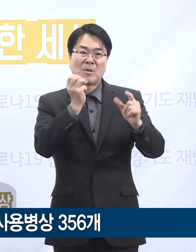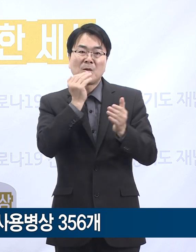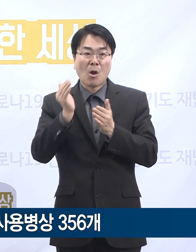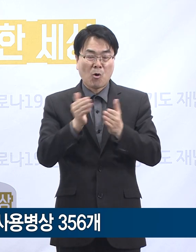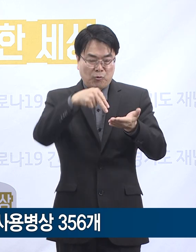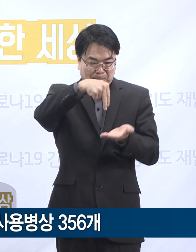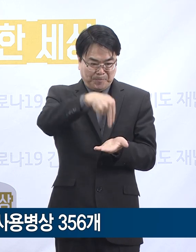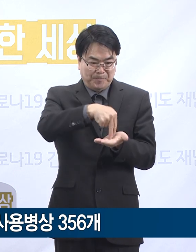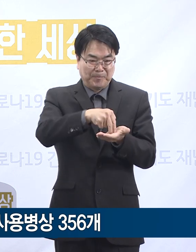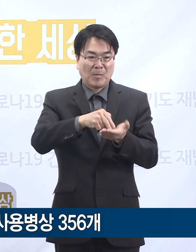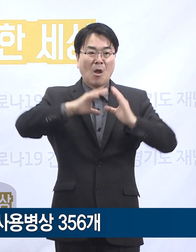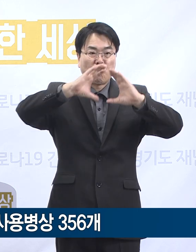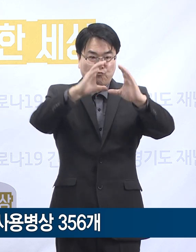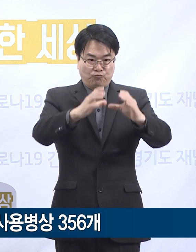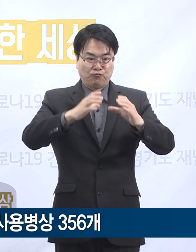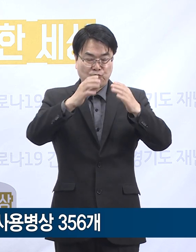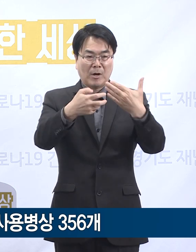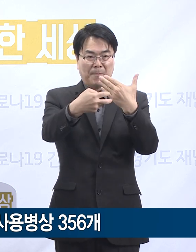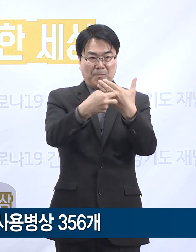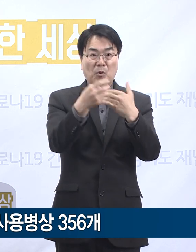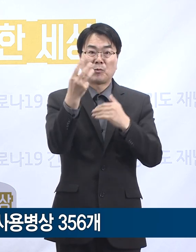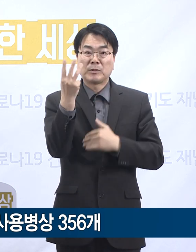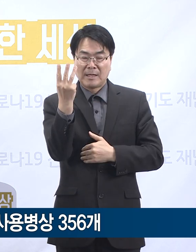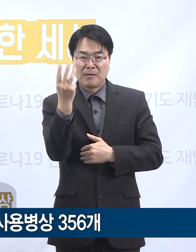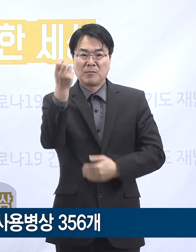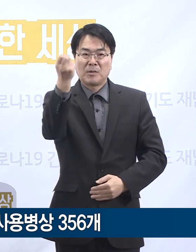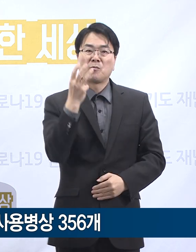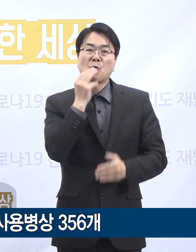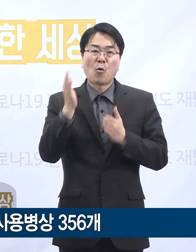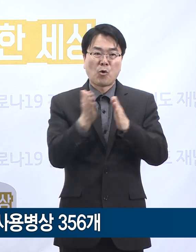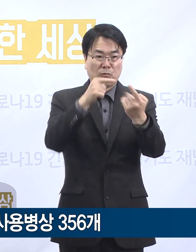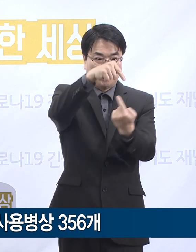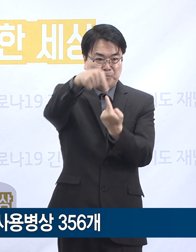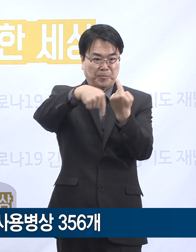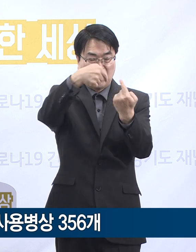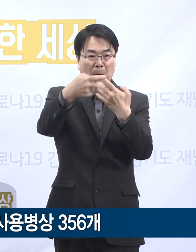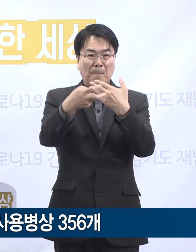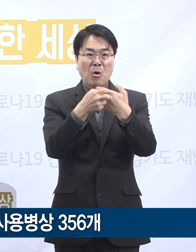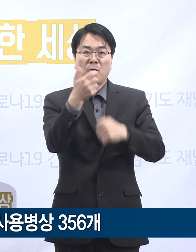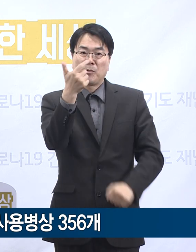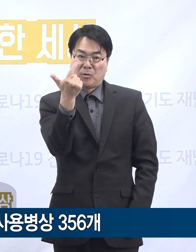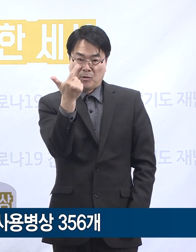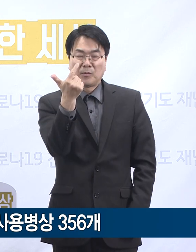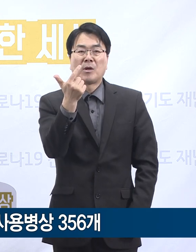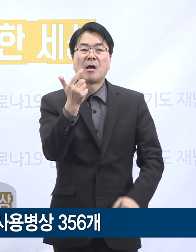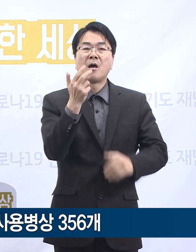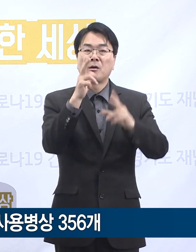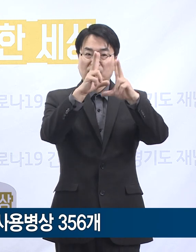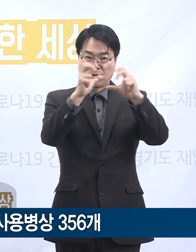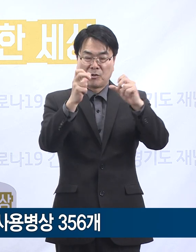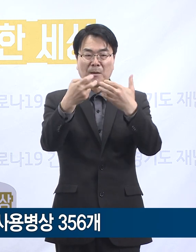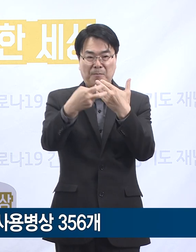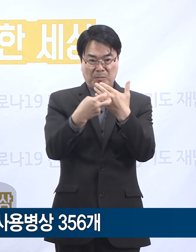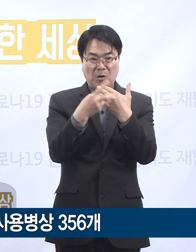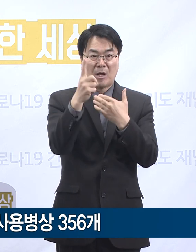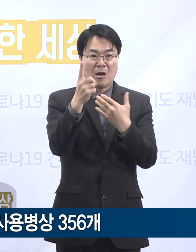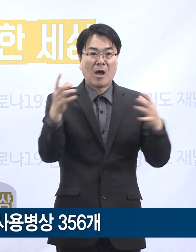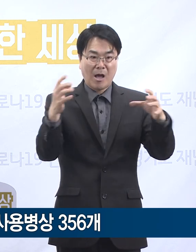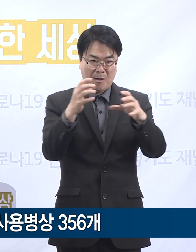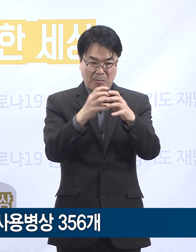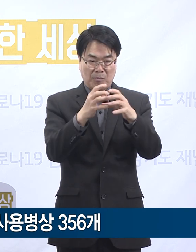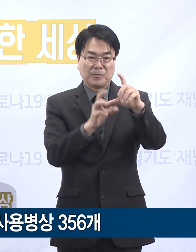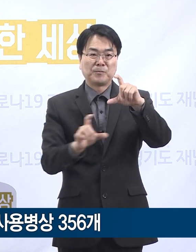국가지정입원치료병상운영병원 3곳, 경기도의료원 6곳, 성남시의료원 1곳,